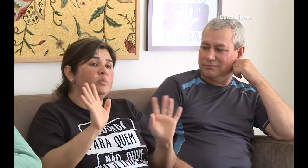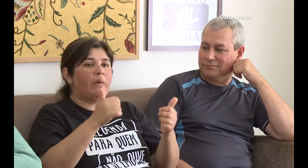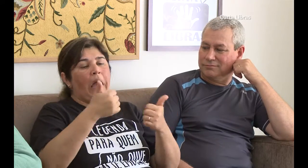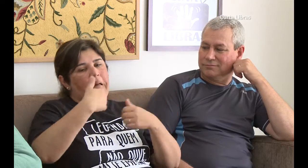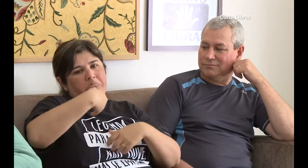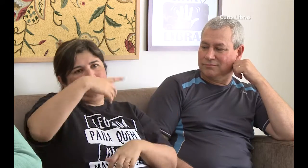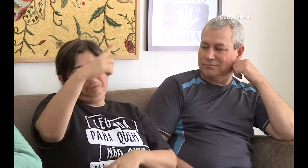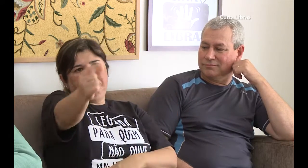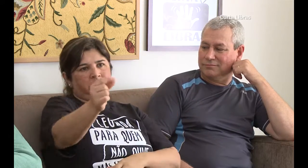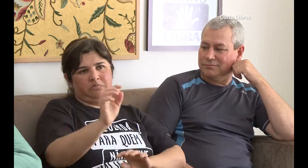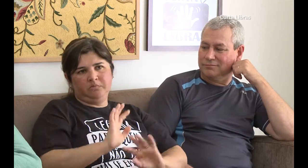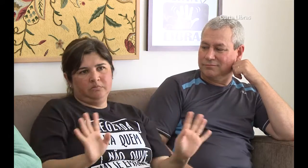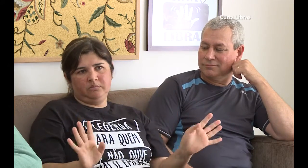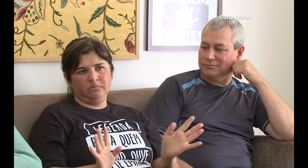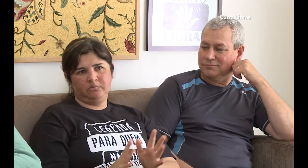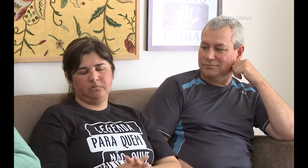dizia que eu era surda e pedia desculpas e saía.